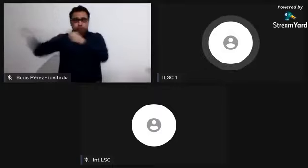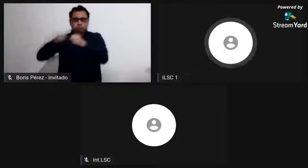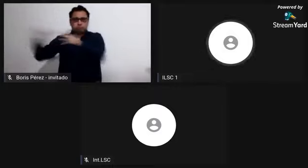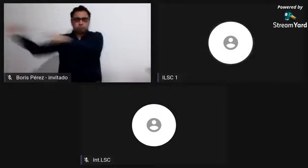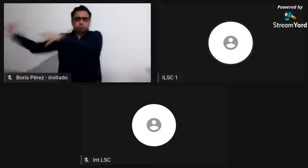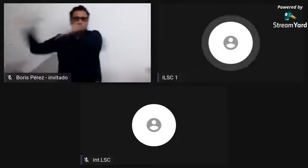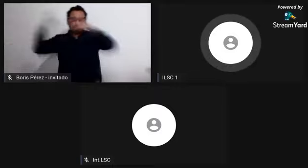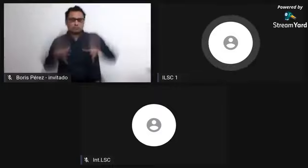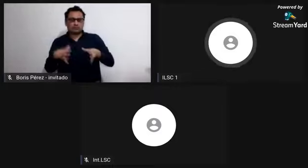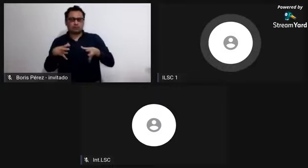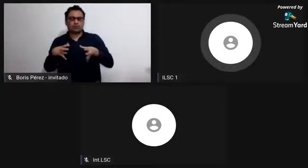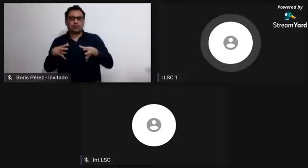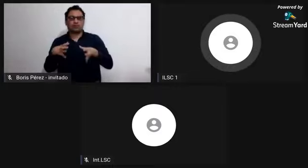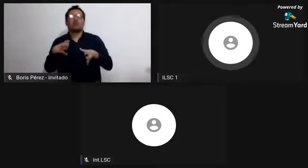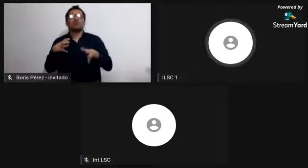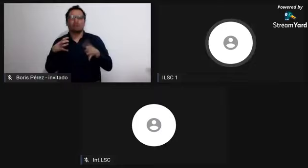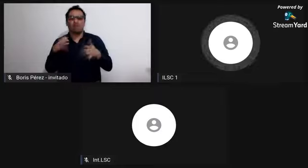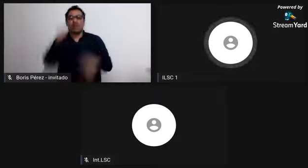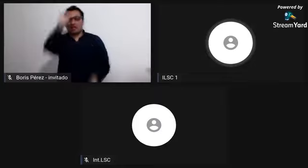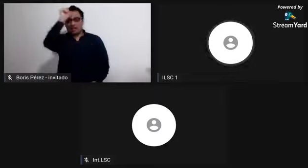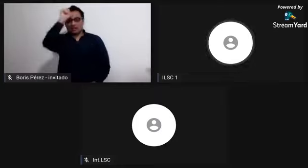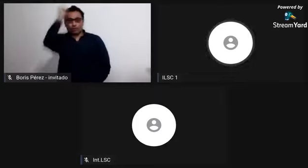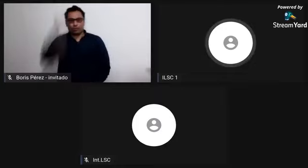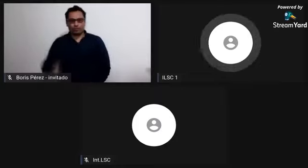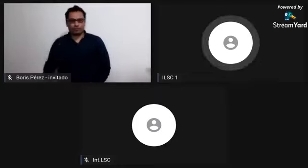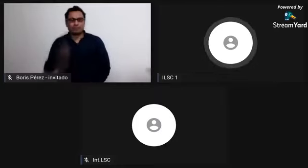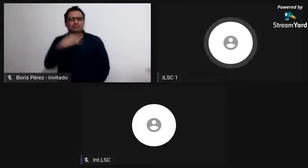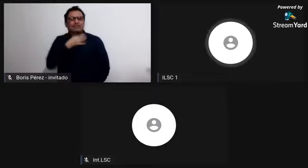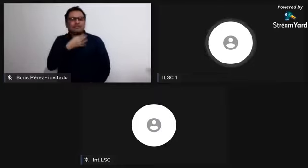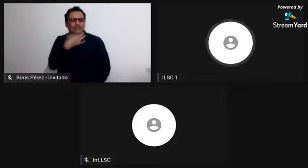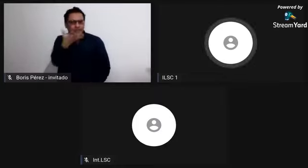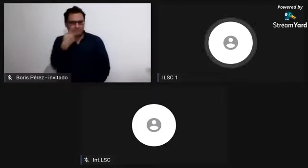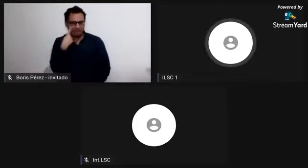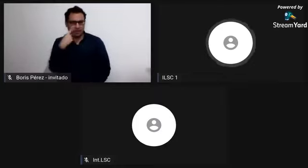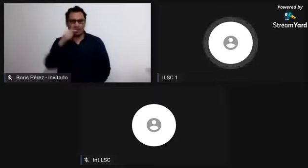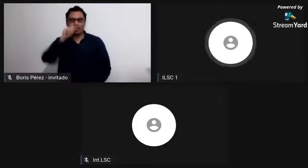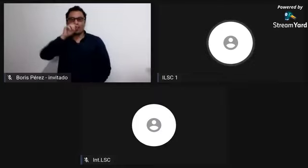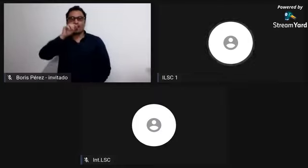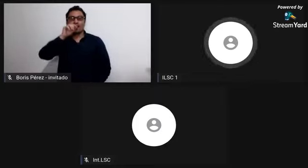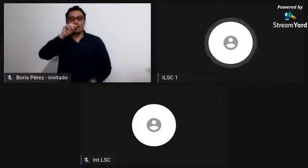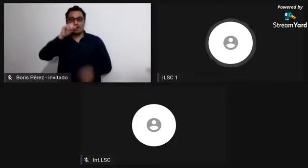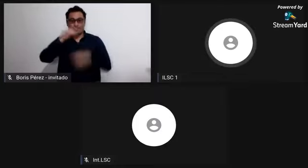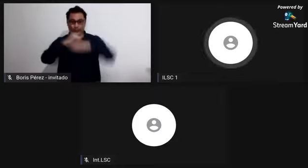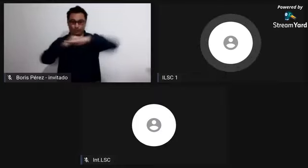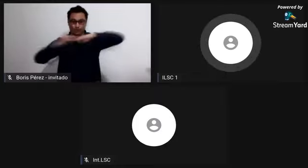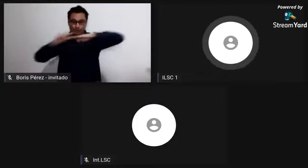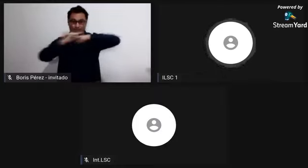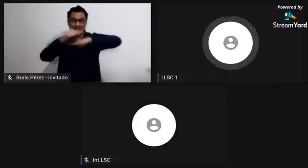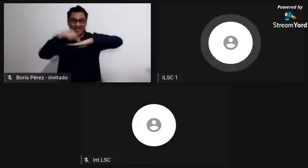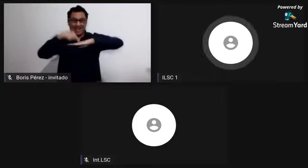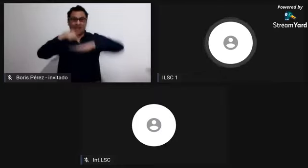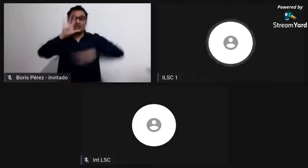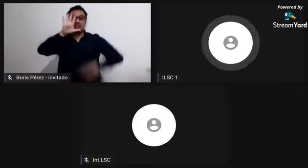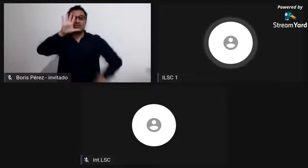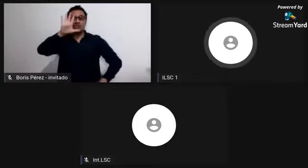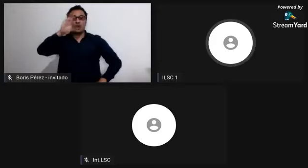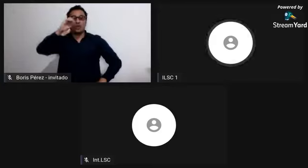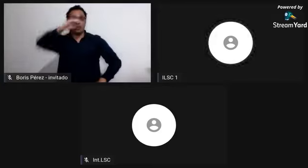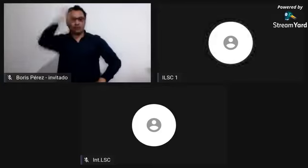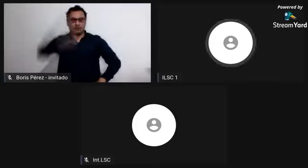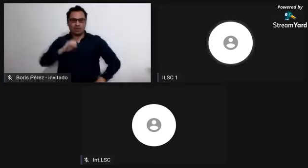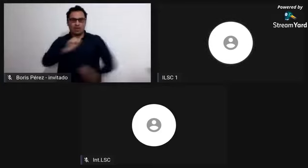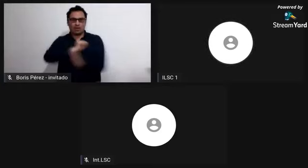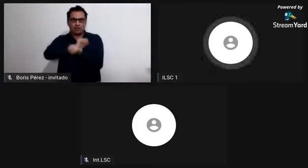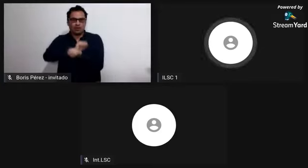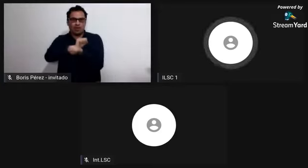como hoy por hoy conocemos, muchos de estos negros que ya fueron liberados retornaron a